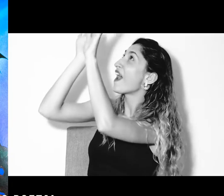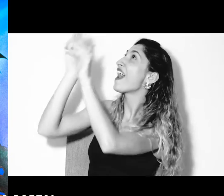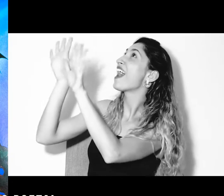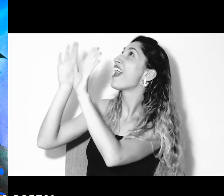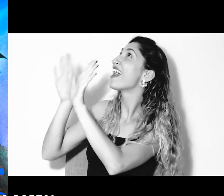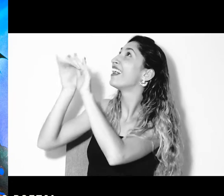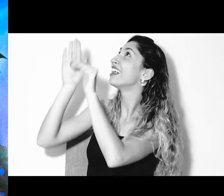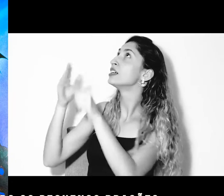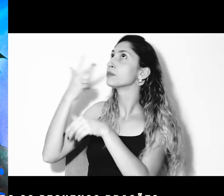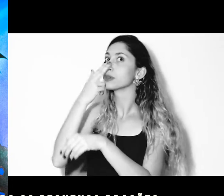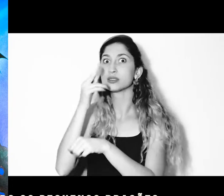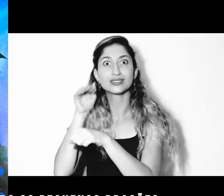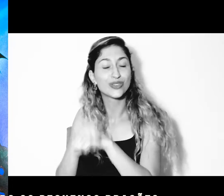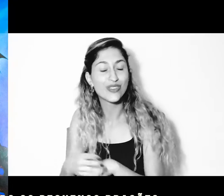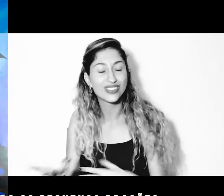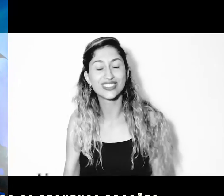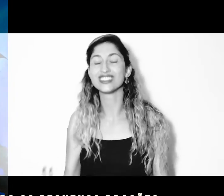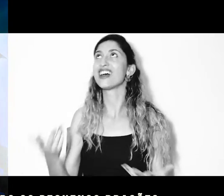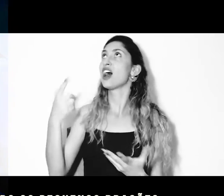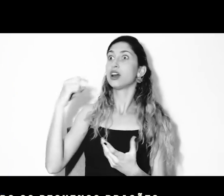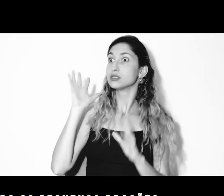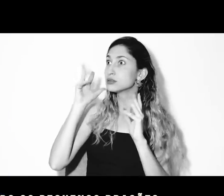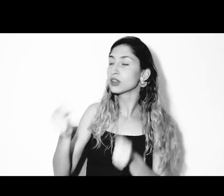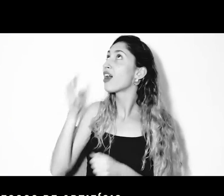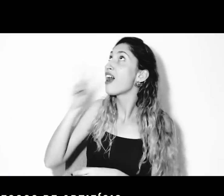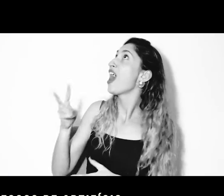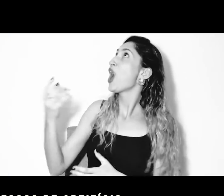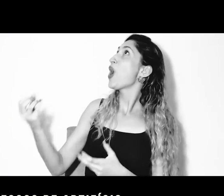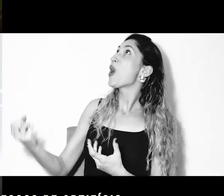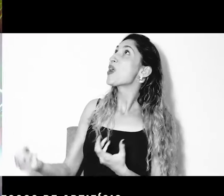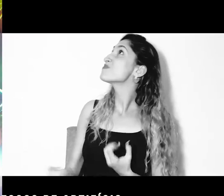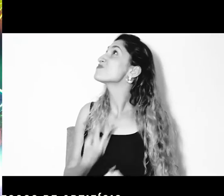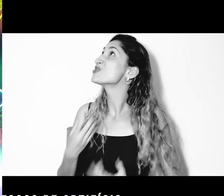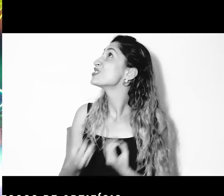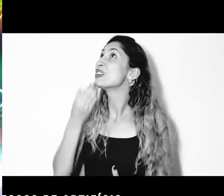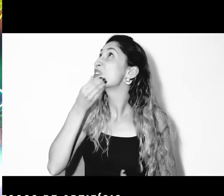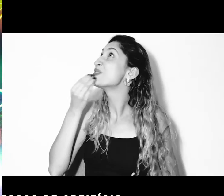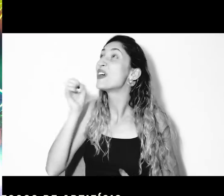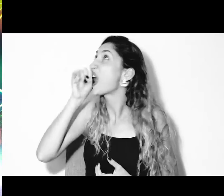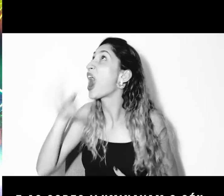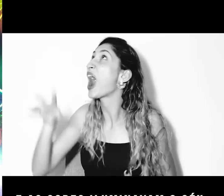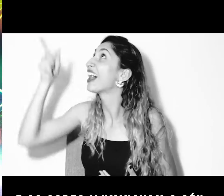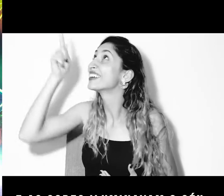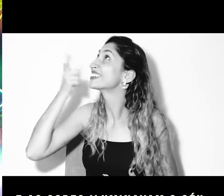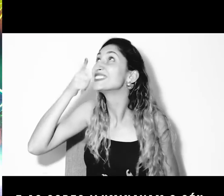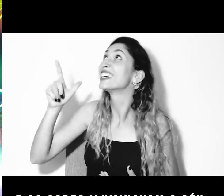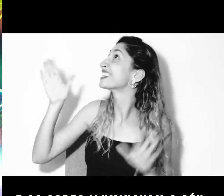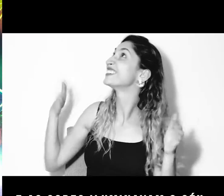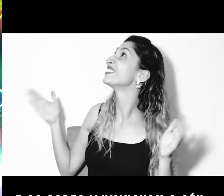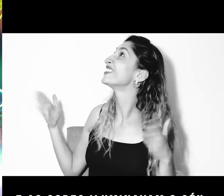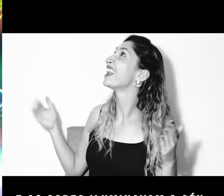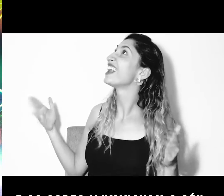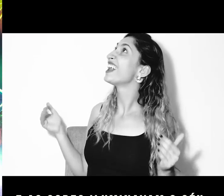poeta! Gritaram em coro os pequenos dragões. Soltaram fogos de artifício. E as cores